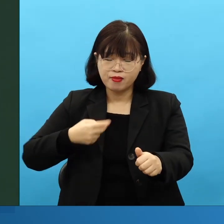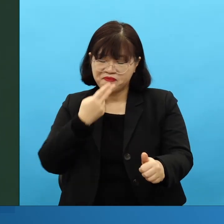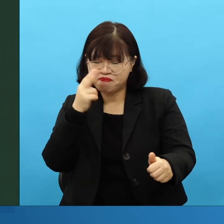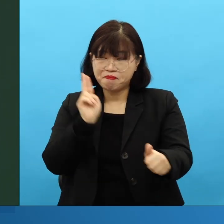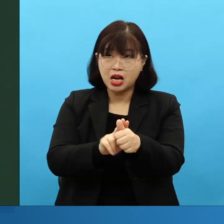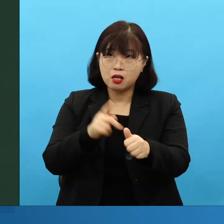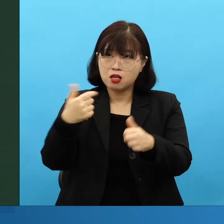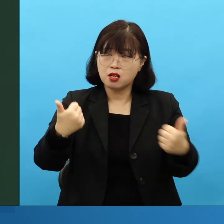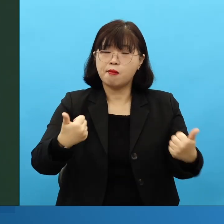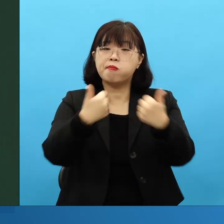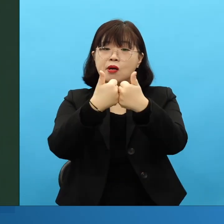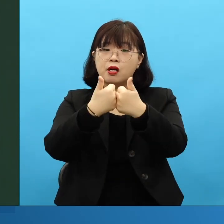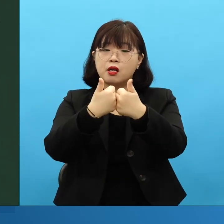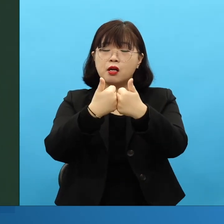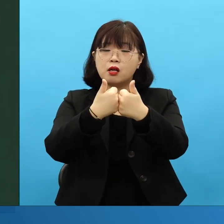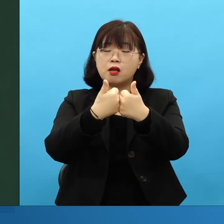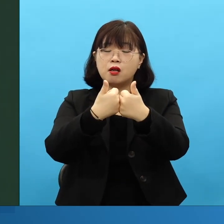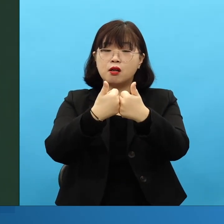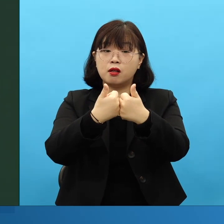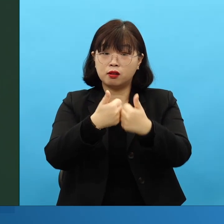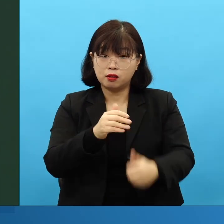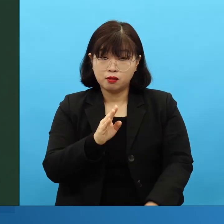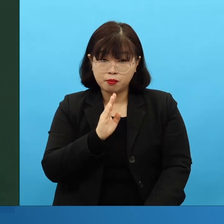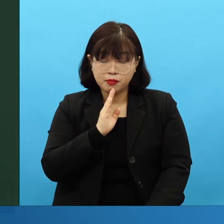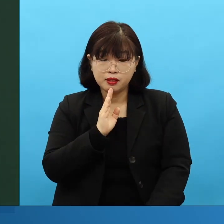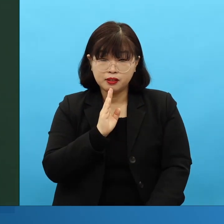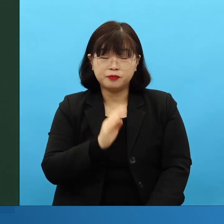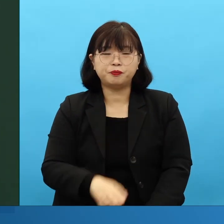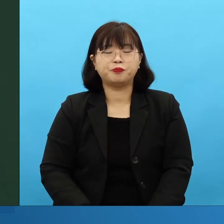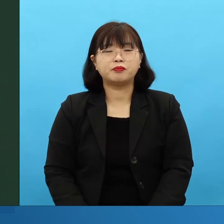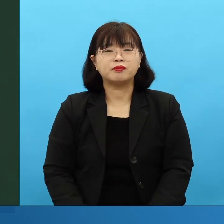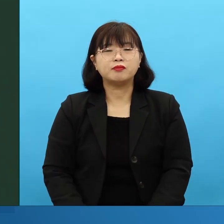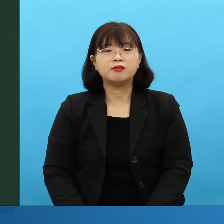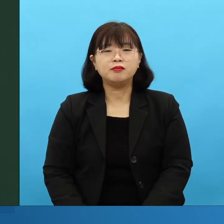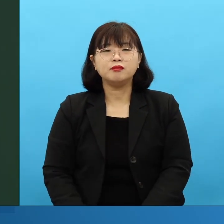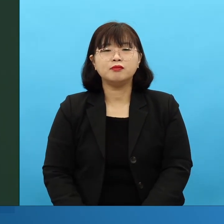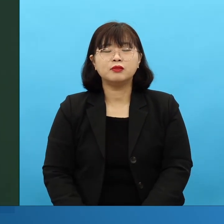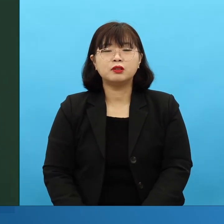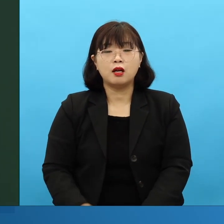최대로 복음을 알고 있는 후대 하나를 키우면 반드시 이런 일이 난다.